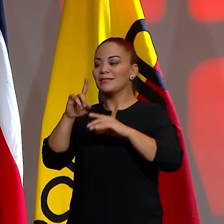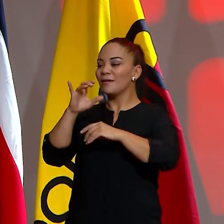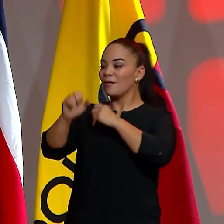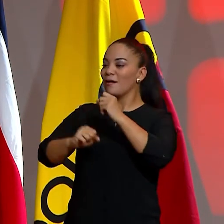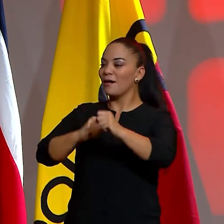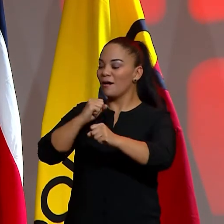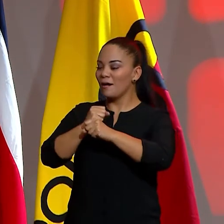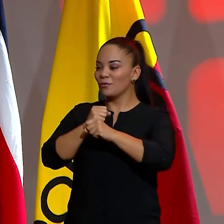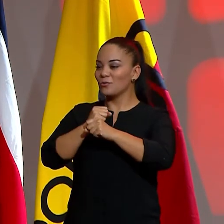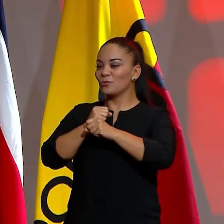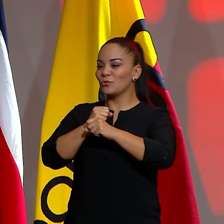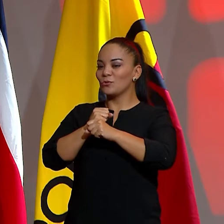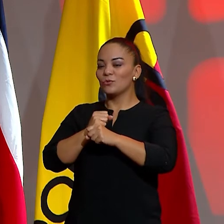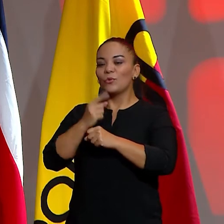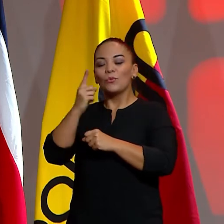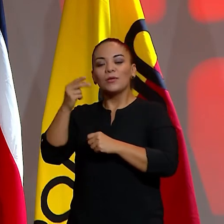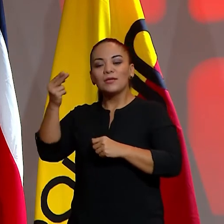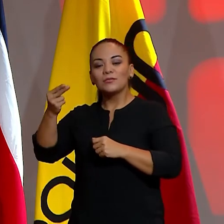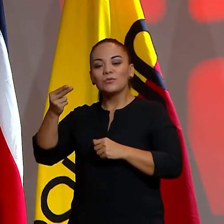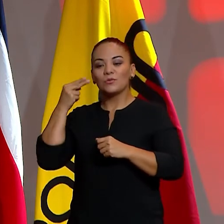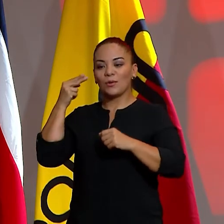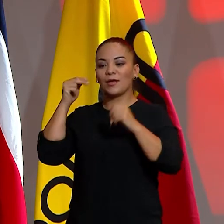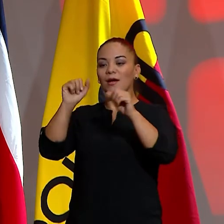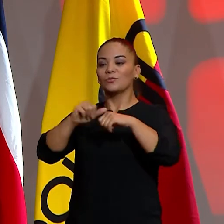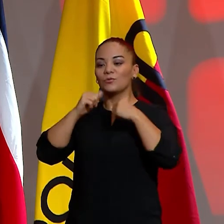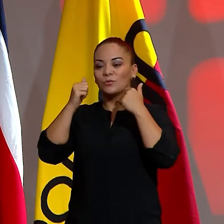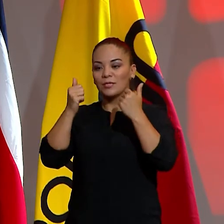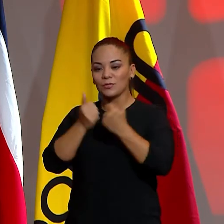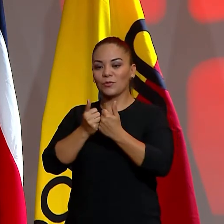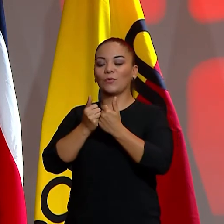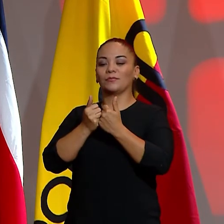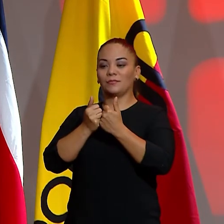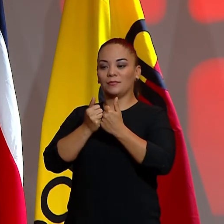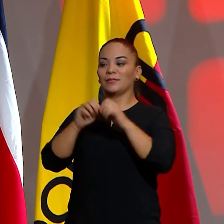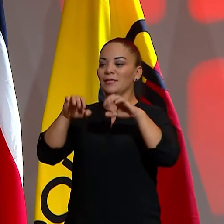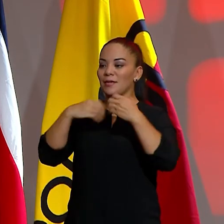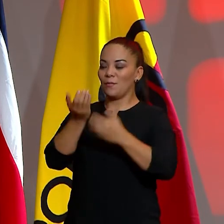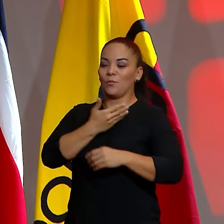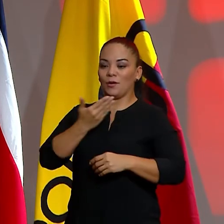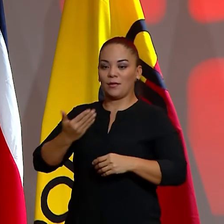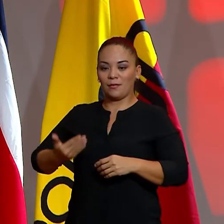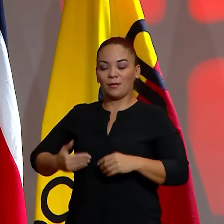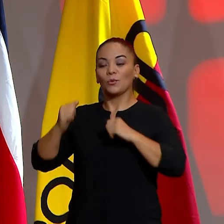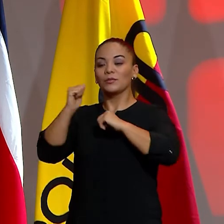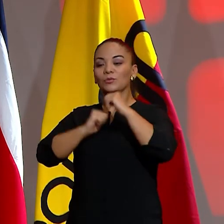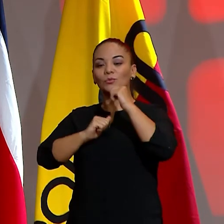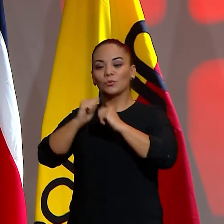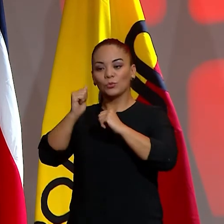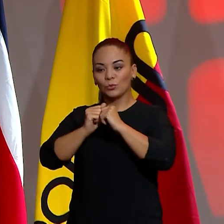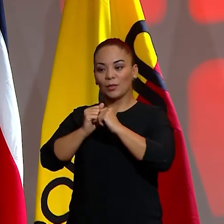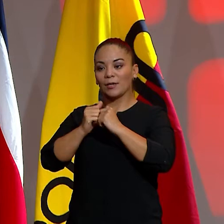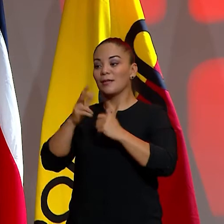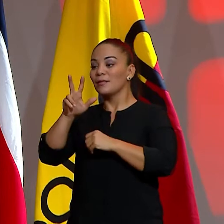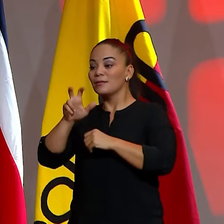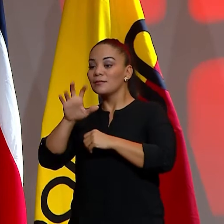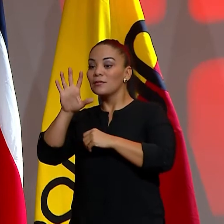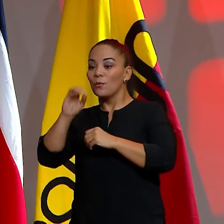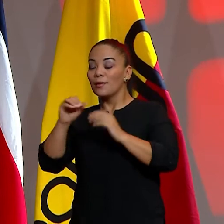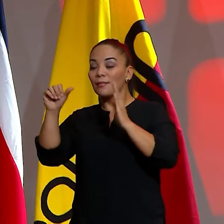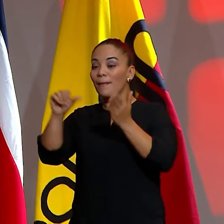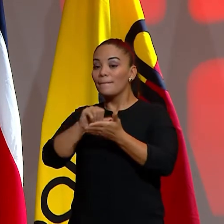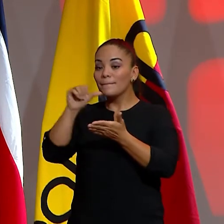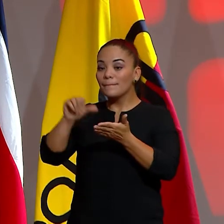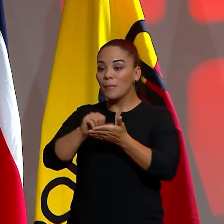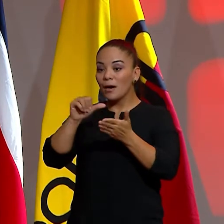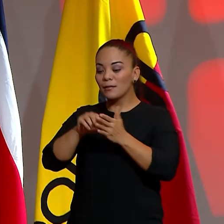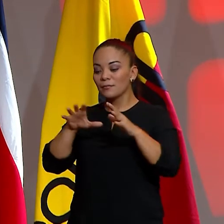de una histórica asociación deportiva clubes proherdeano, bajo una estructura que en 350 páginas